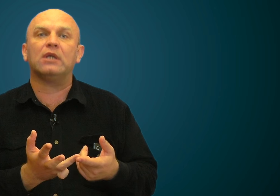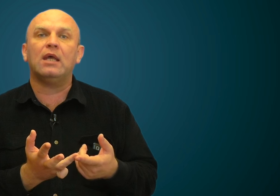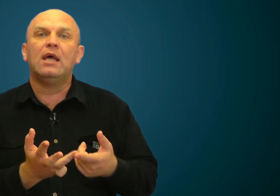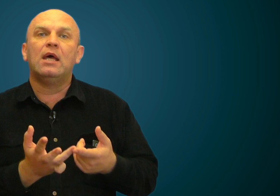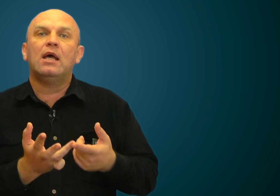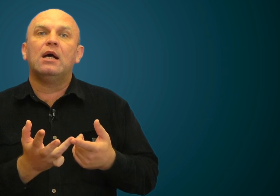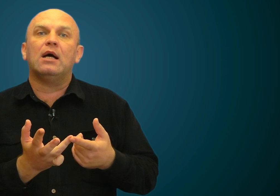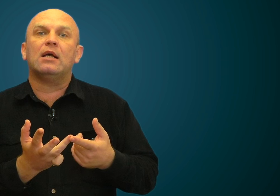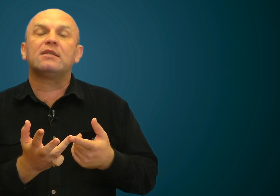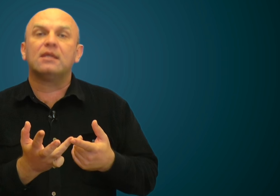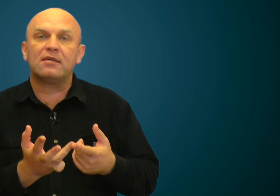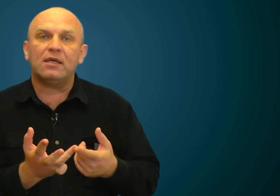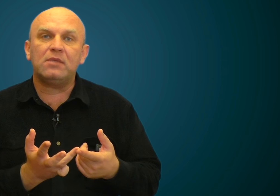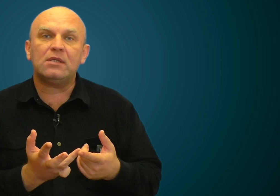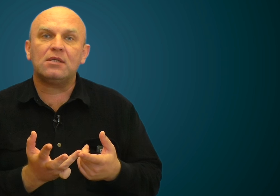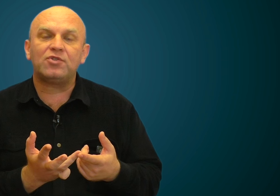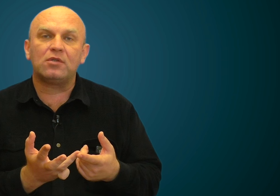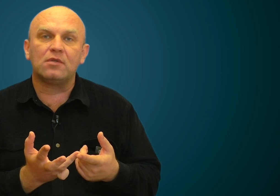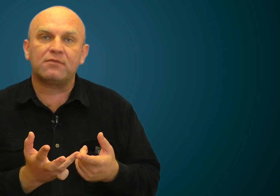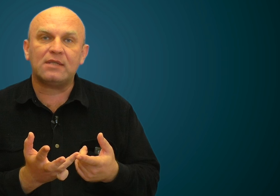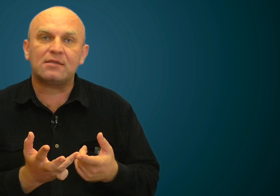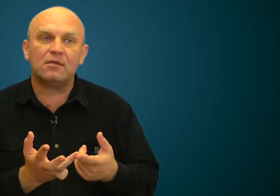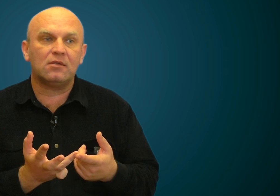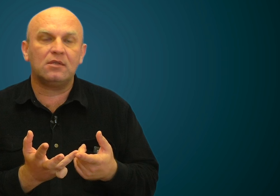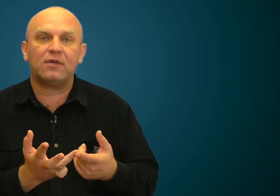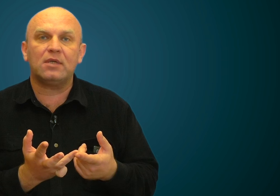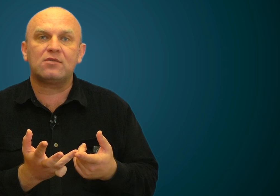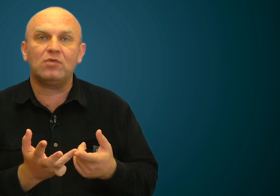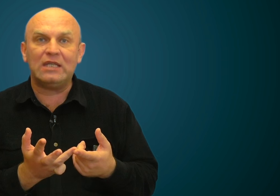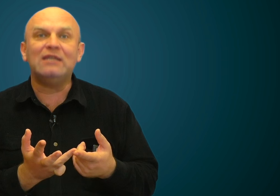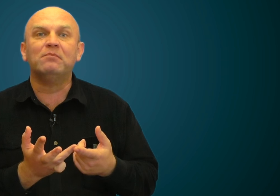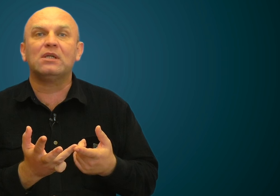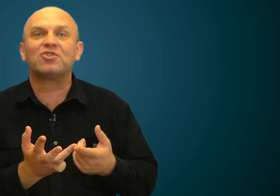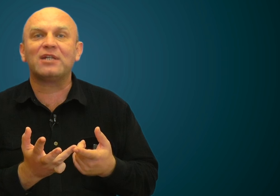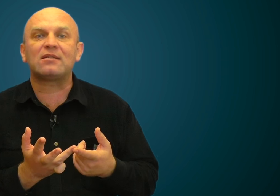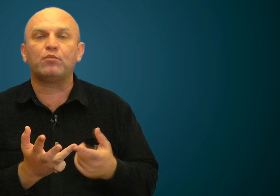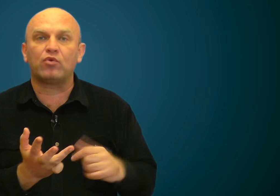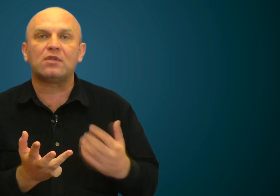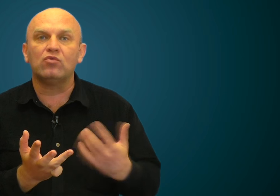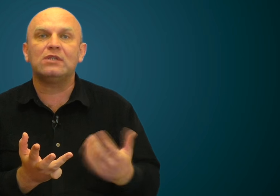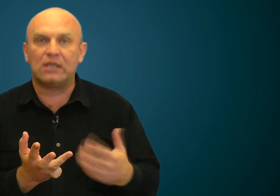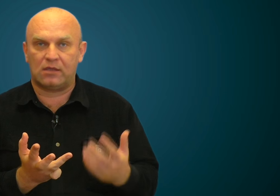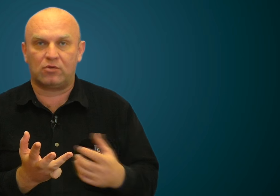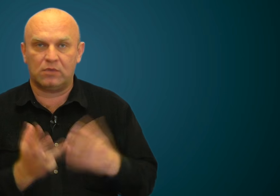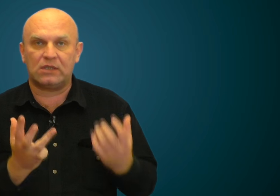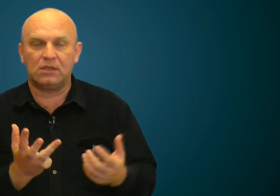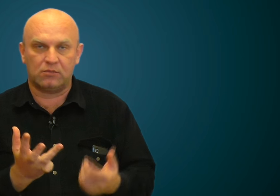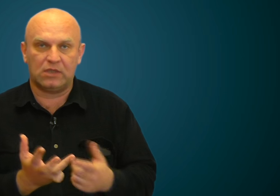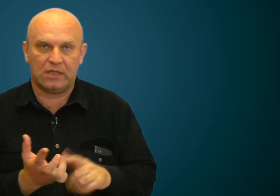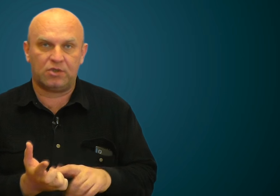следят за вами, считывают с вас информацию и им жесты просто нужны для того, чтобы картинка была ярче.